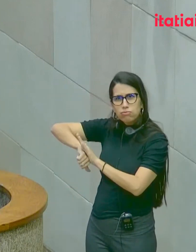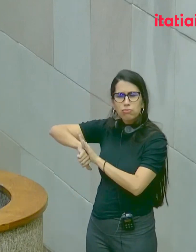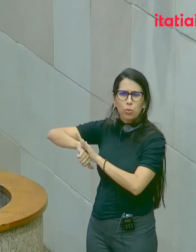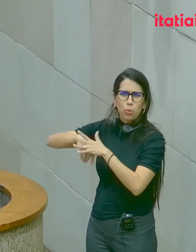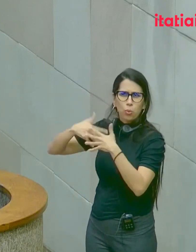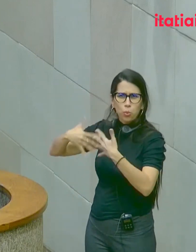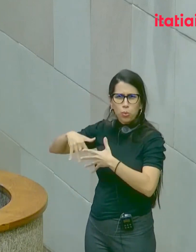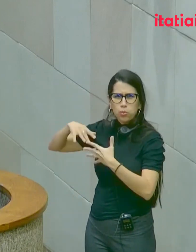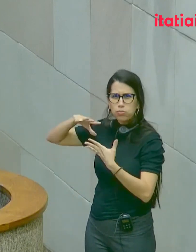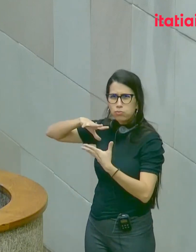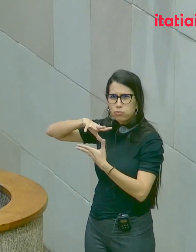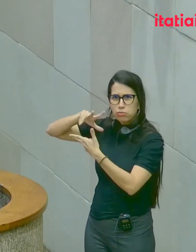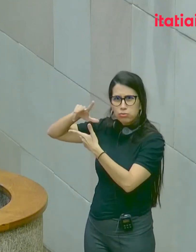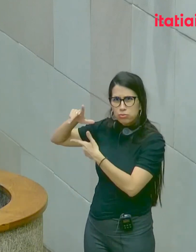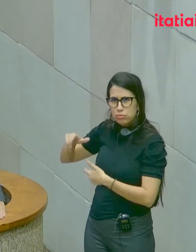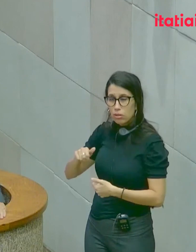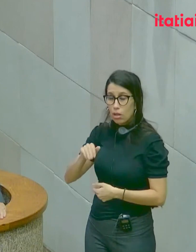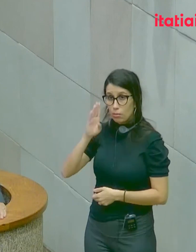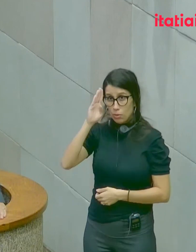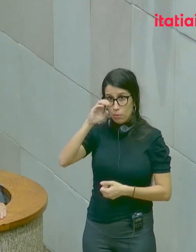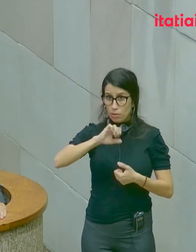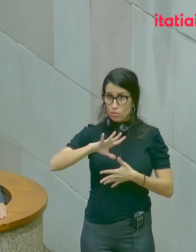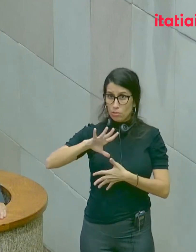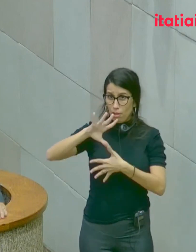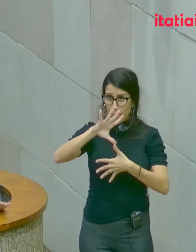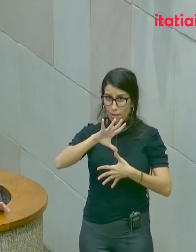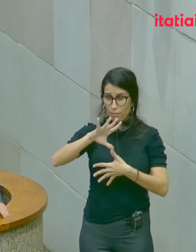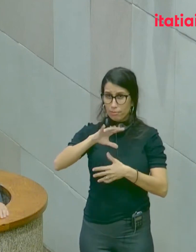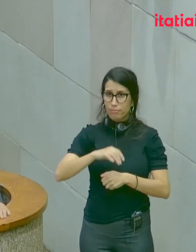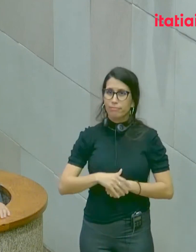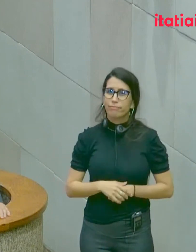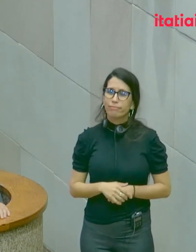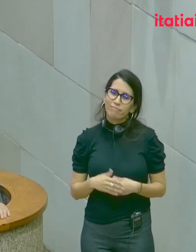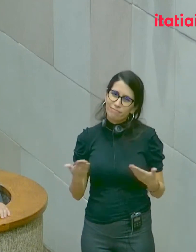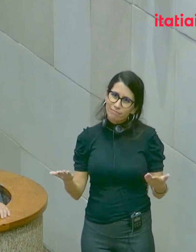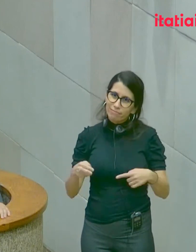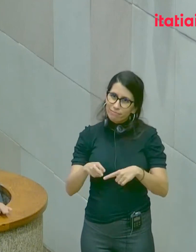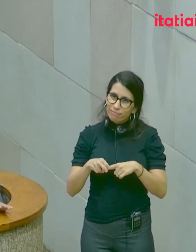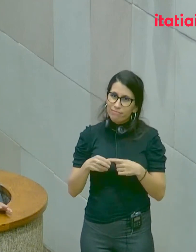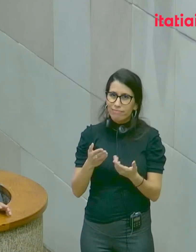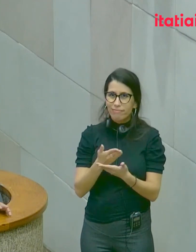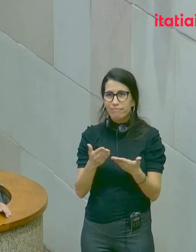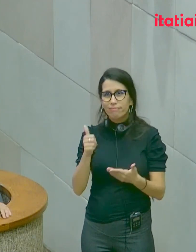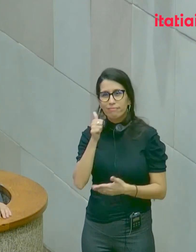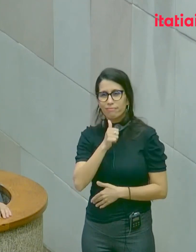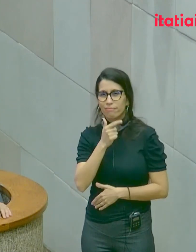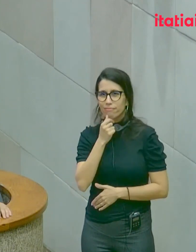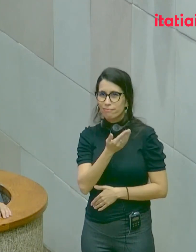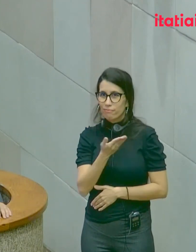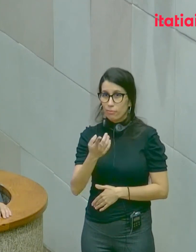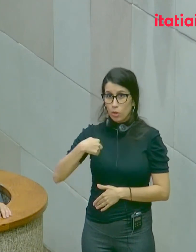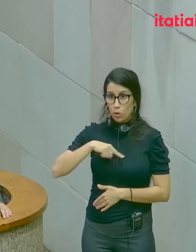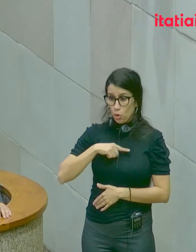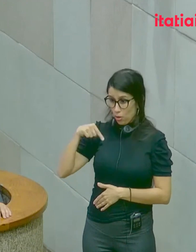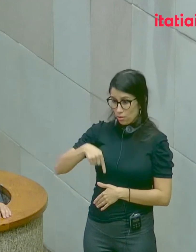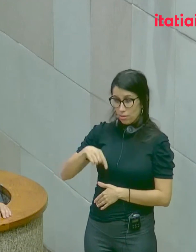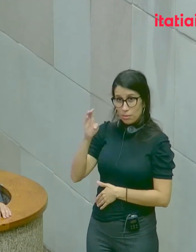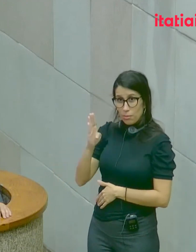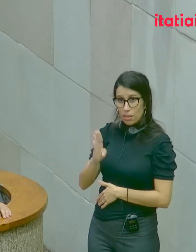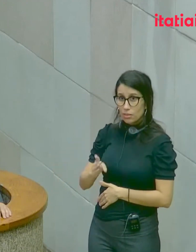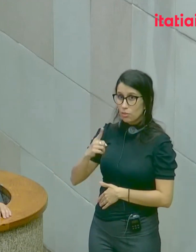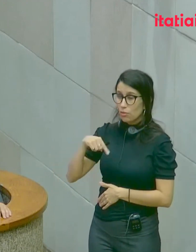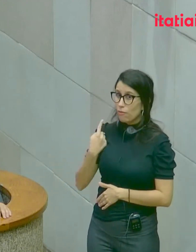Nas Américas, inclusive. Por isso, amigos e amigas, nós do Brasil valorizamos muito esse momento porque